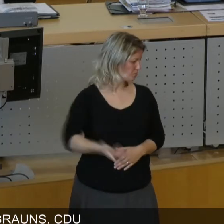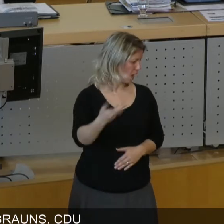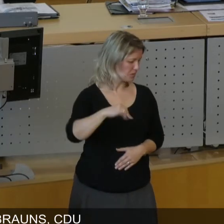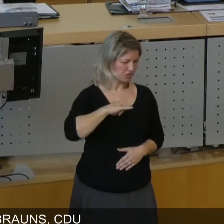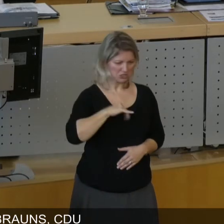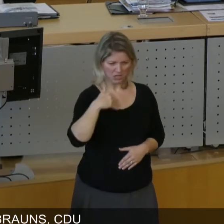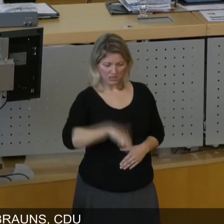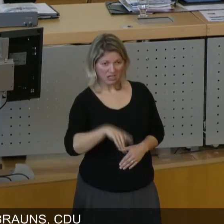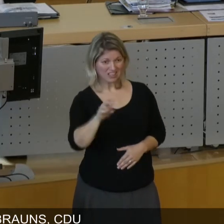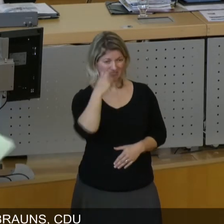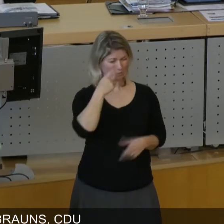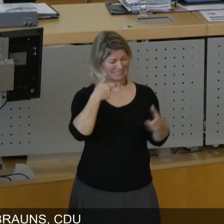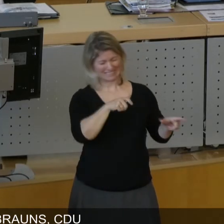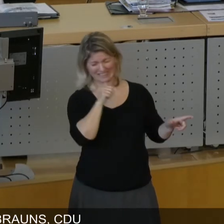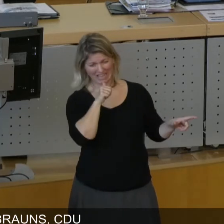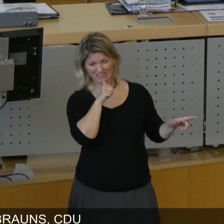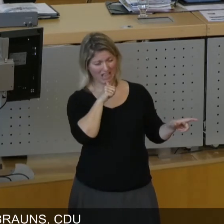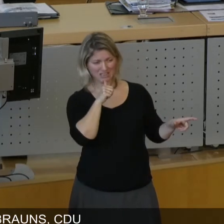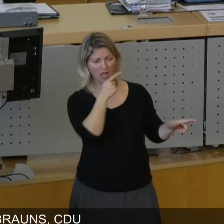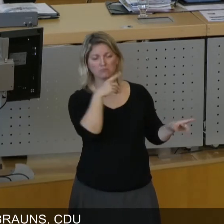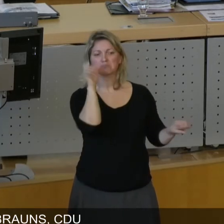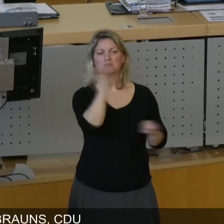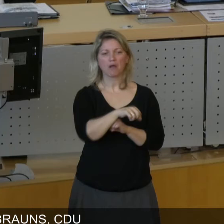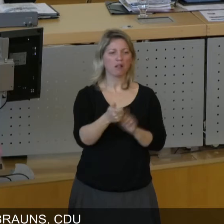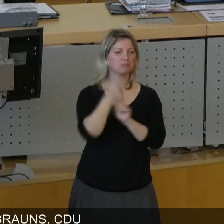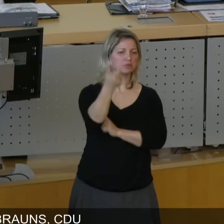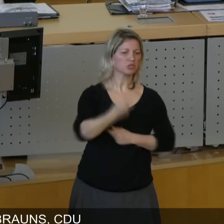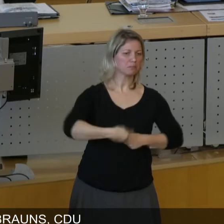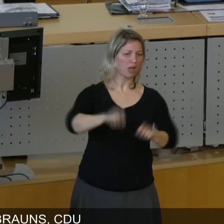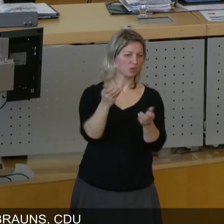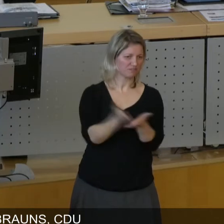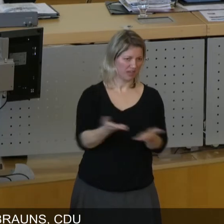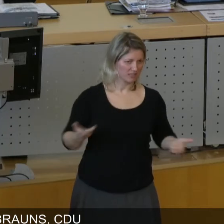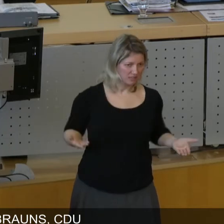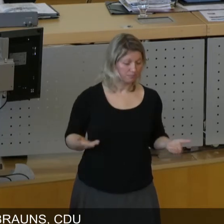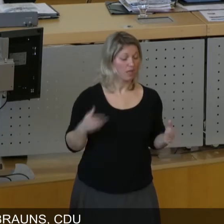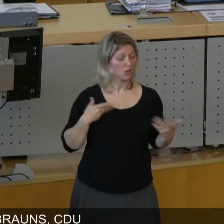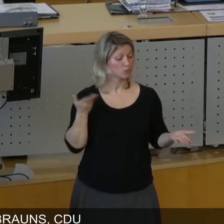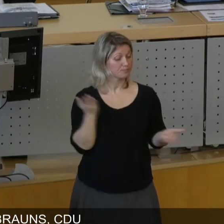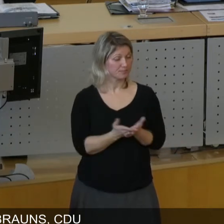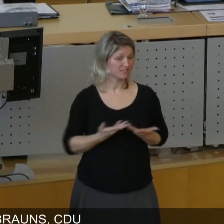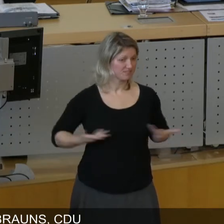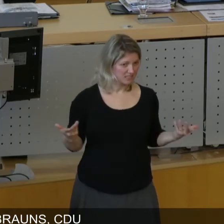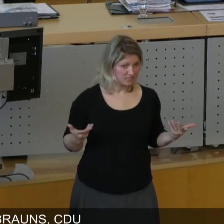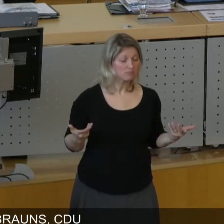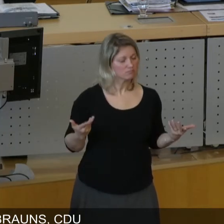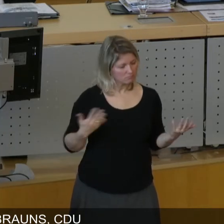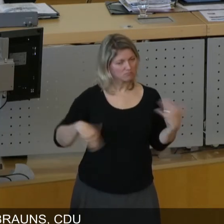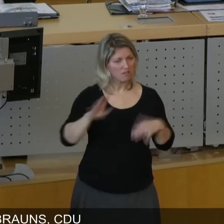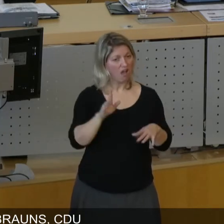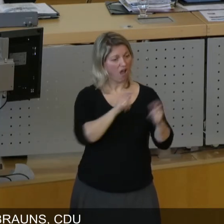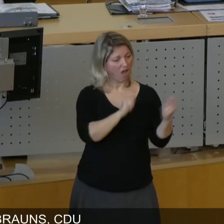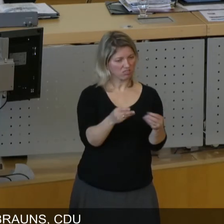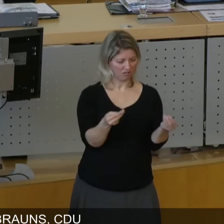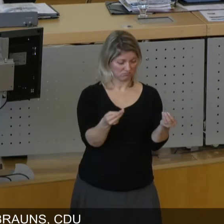gar nichts, man hat versucht, das zu verhindern, wie es immer gewesen ist. Deswegen, ich komme zum Fazit, meine Damen und Herren, wir brauchen den Antrag